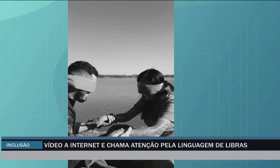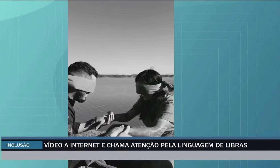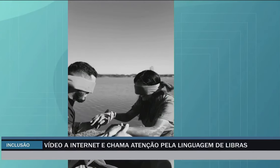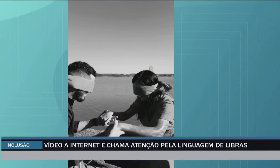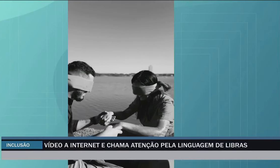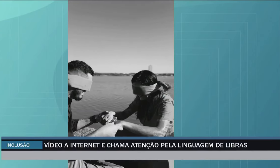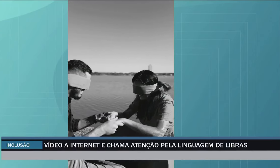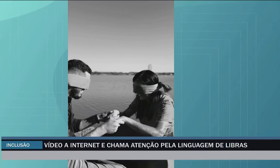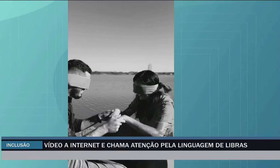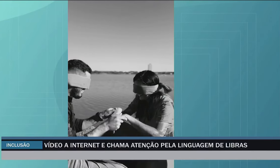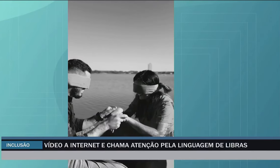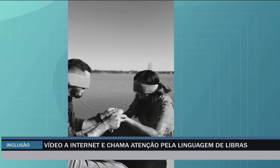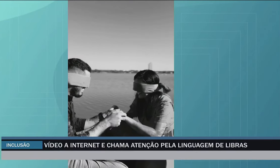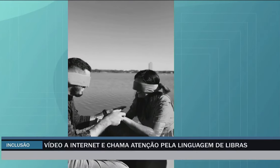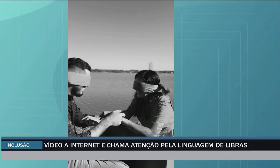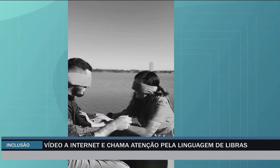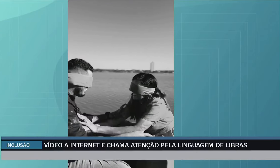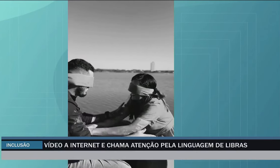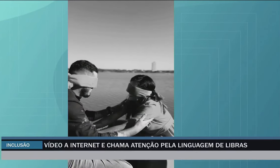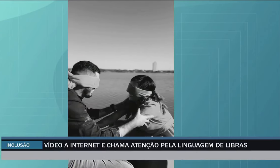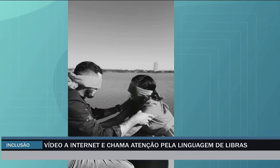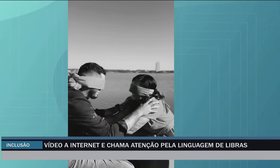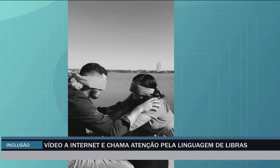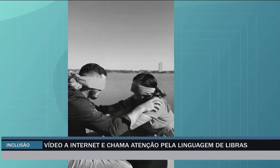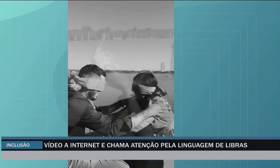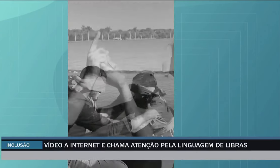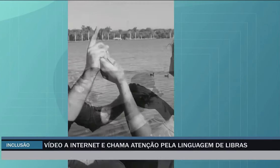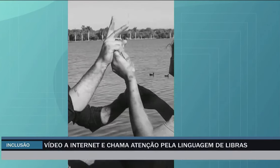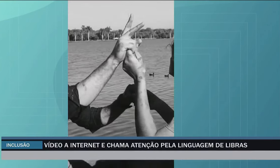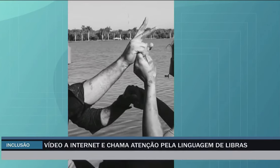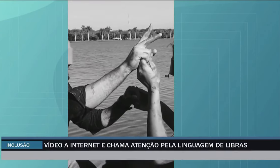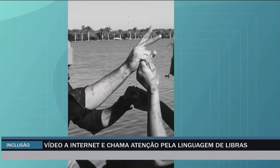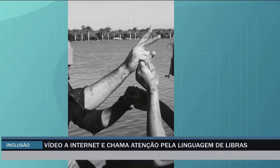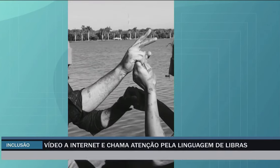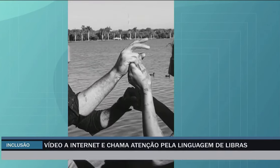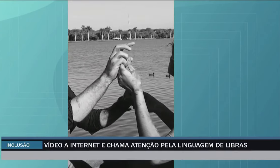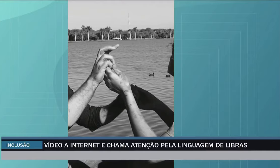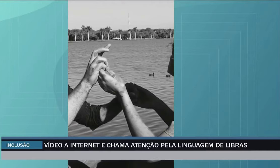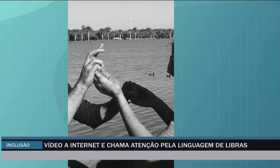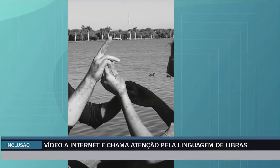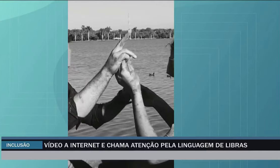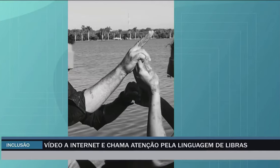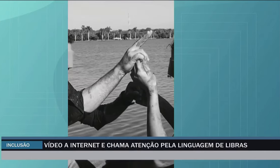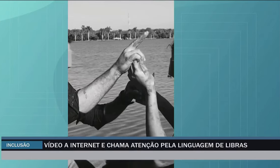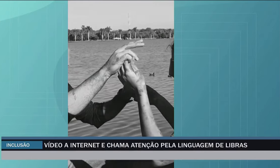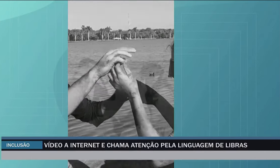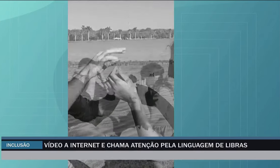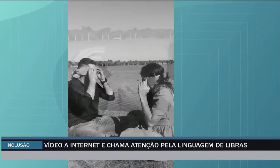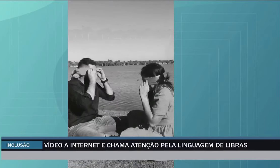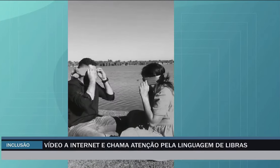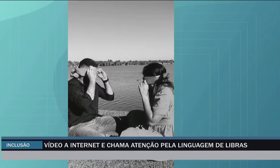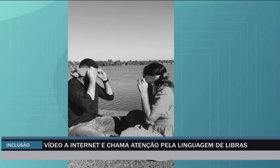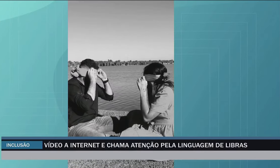própria Thalita, que precisou de muito amor e tato para mostrar que a Tamires está levando em seu ventre uma menina.